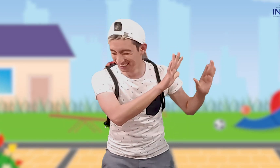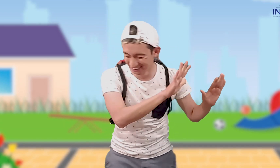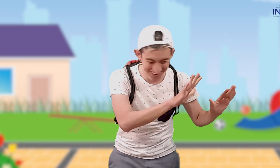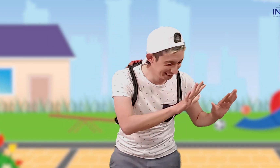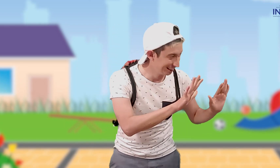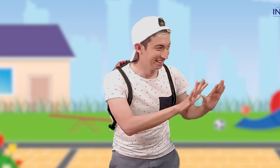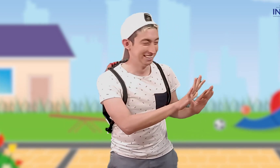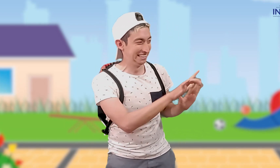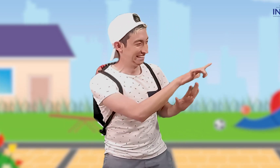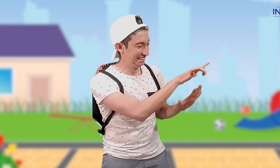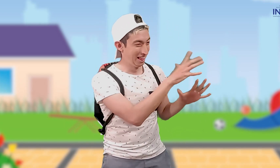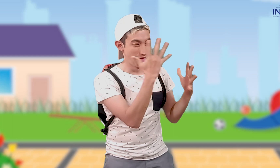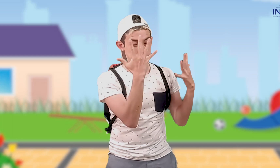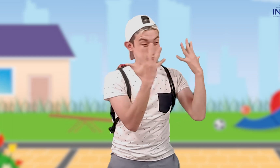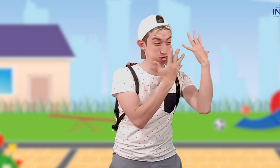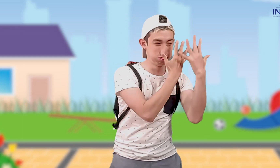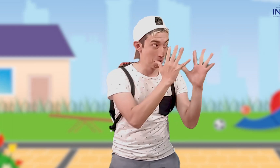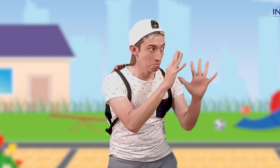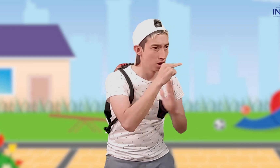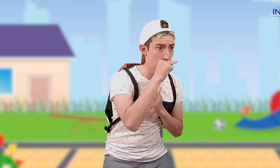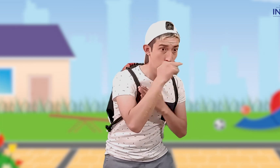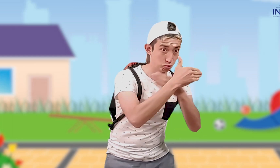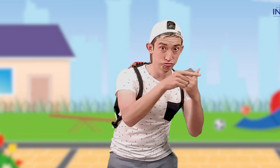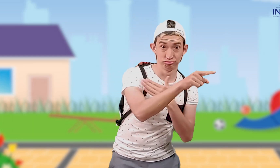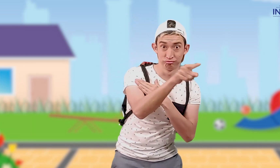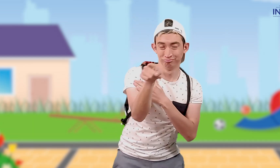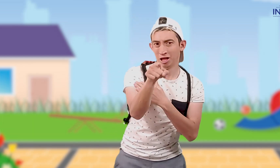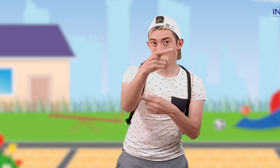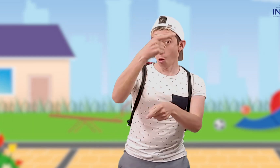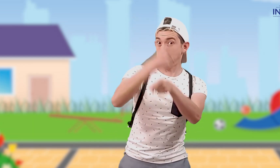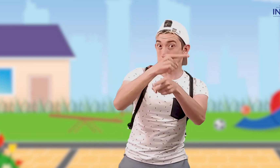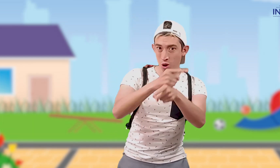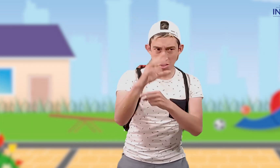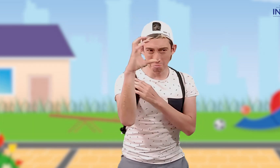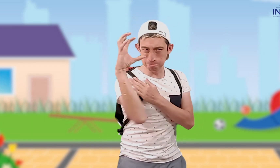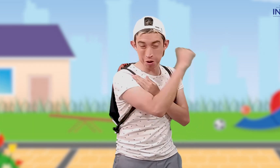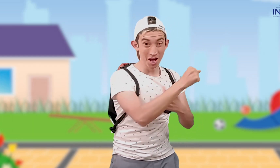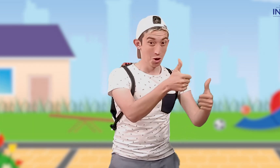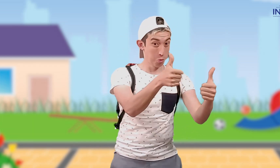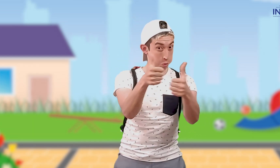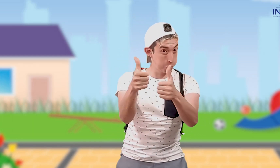¡Lady, te confundiste, Lady! Los niños lo hicieron muy bien. Comprendieron el juego.